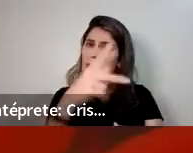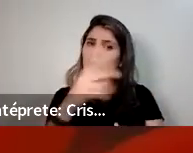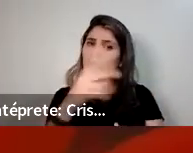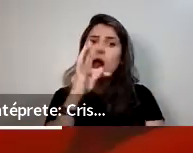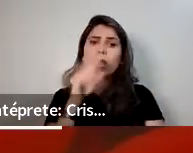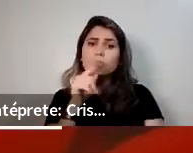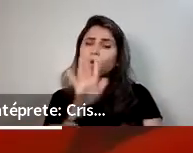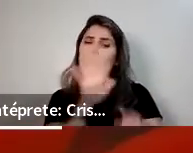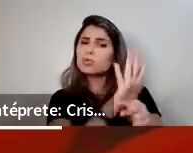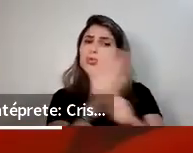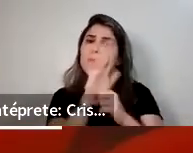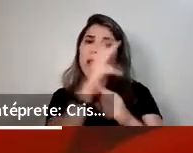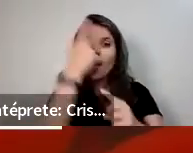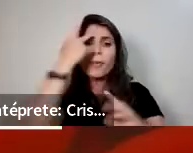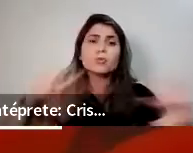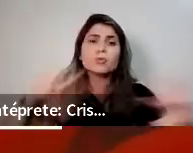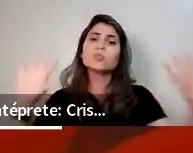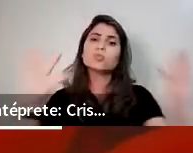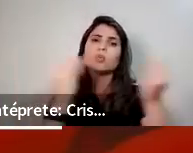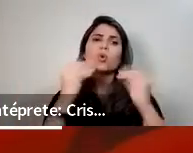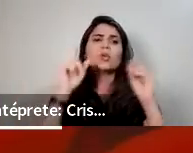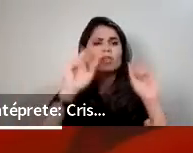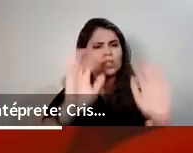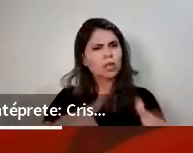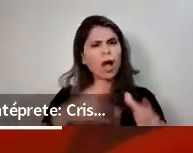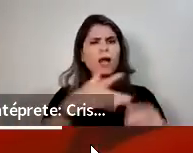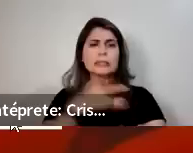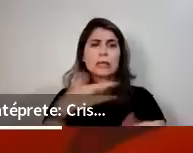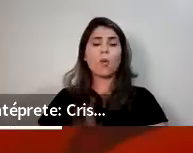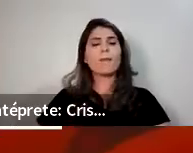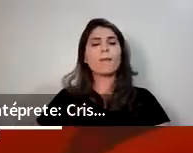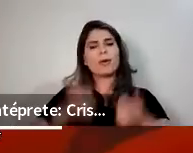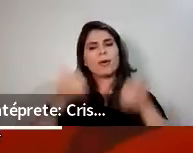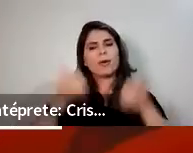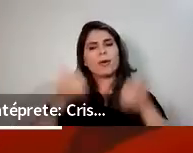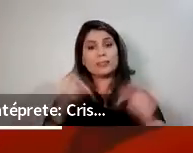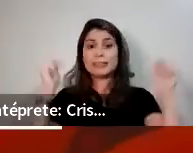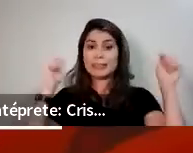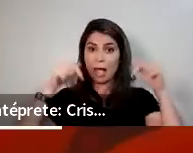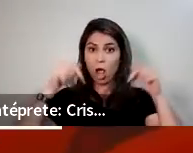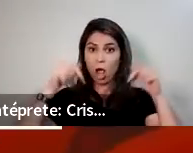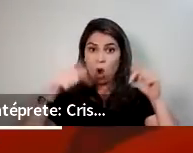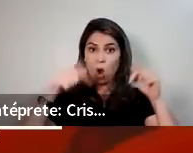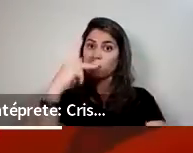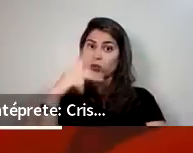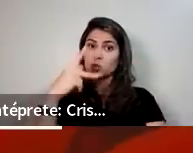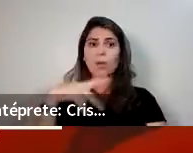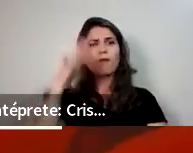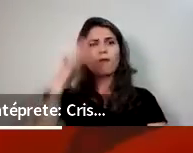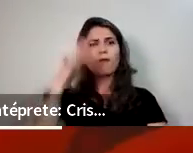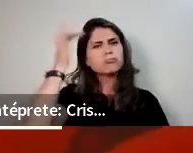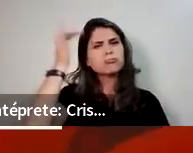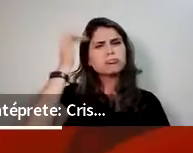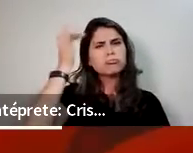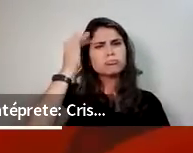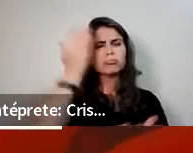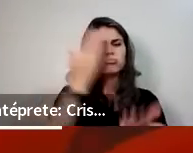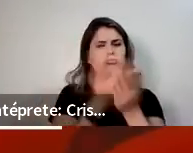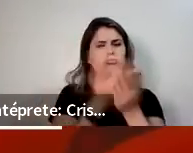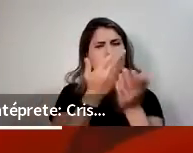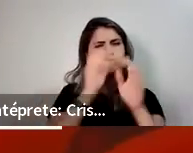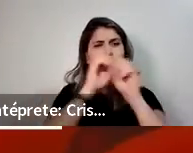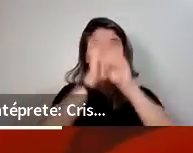E, a partir de agora, a gente vai ver como o conhecimento é importante. Olha só que interessante essa questão.